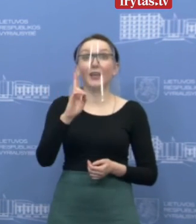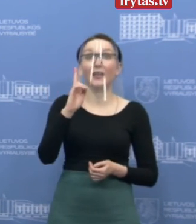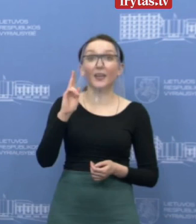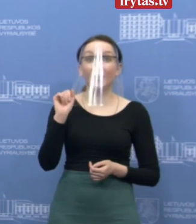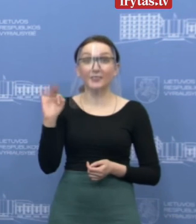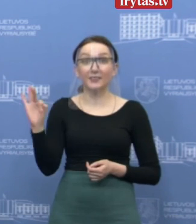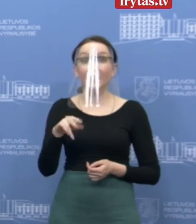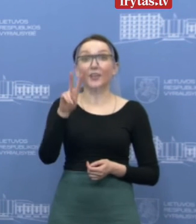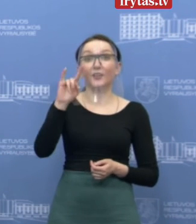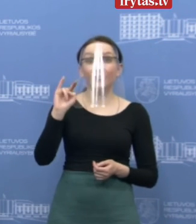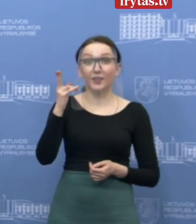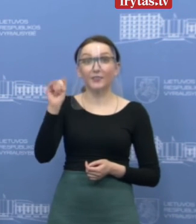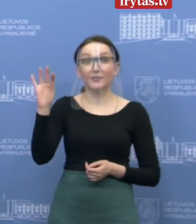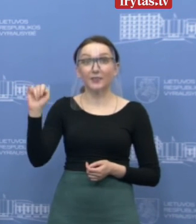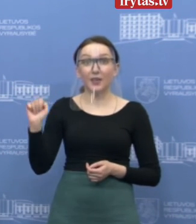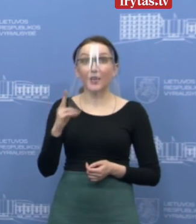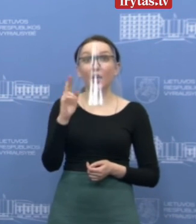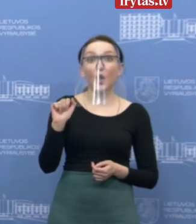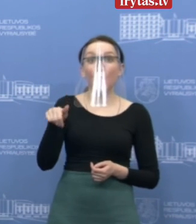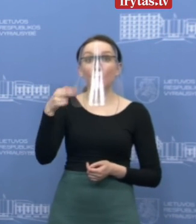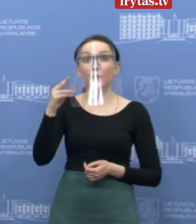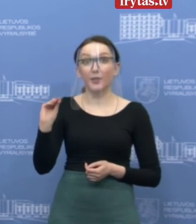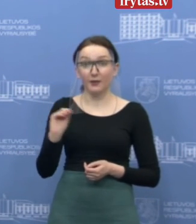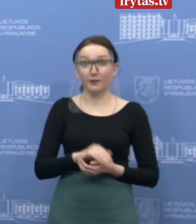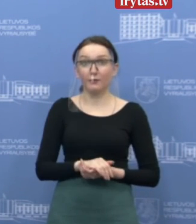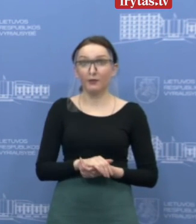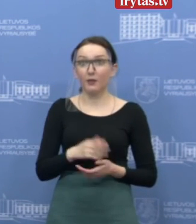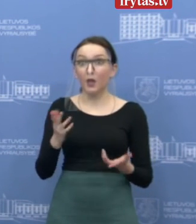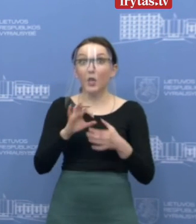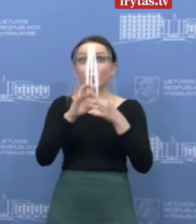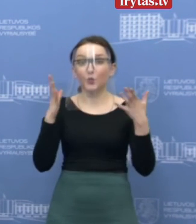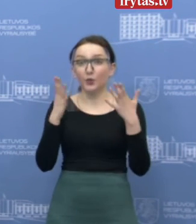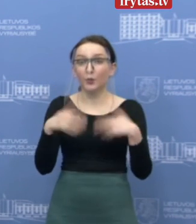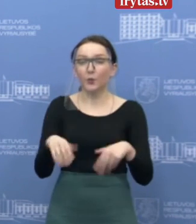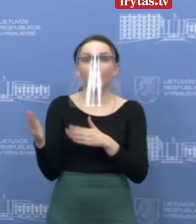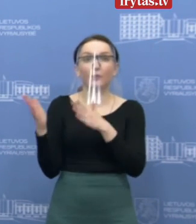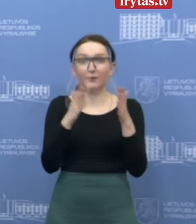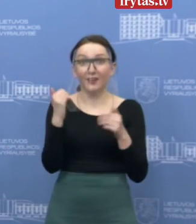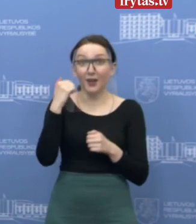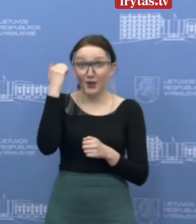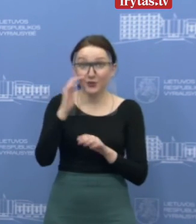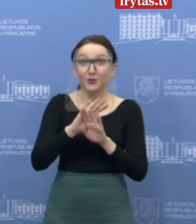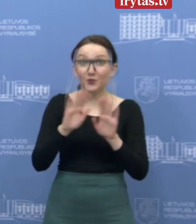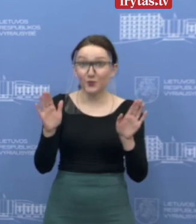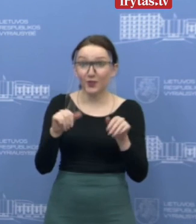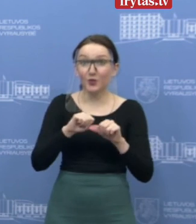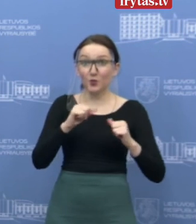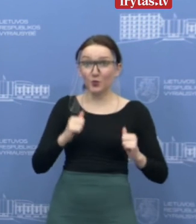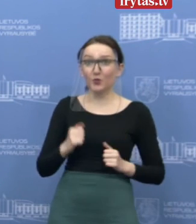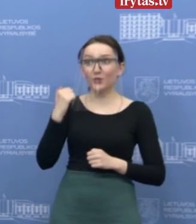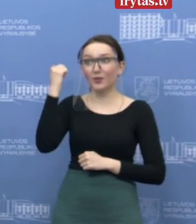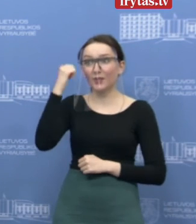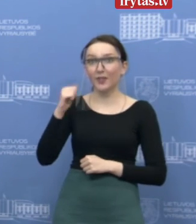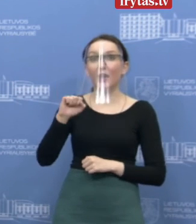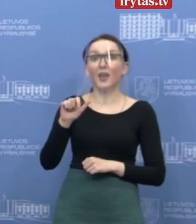ranka pakeltą. Vaidai, turite klausimą? Ne, žmoni, neįsijungia. Gerai, ačiū tada. Nuošėdžiai dėkoju